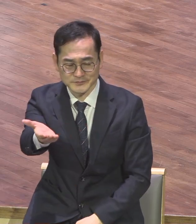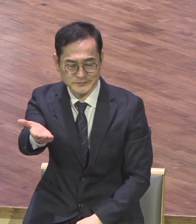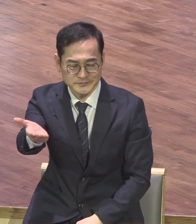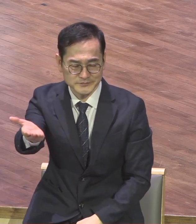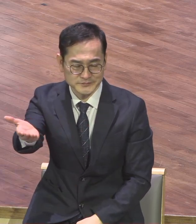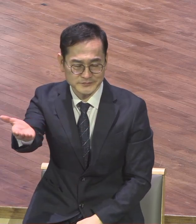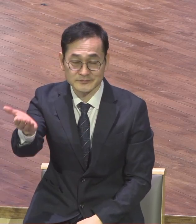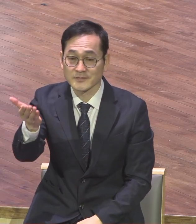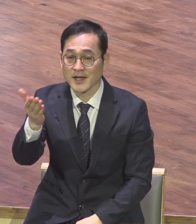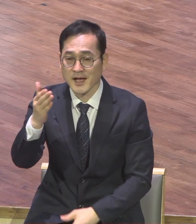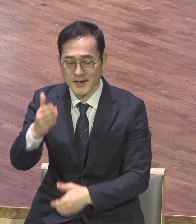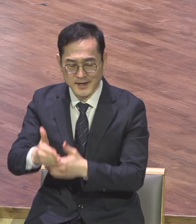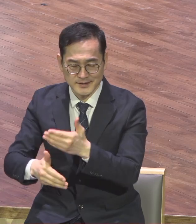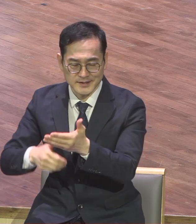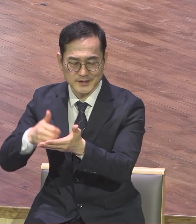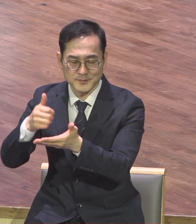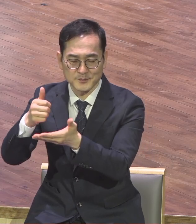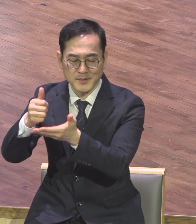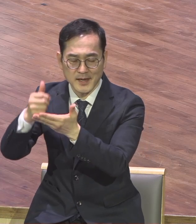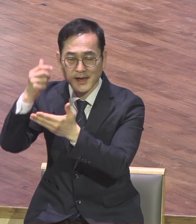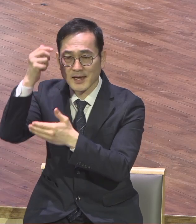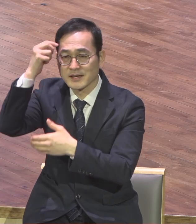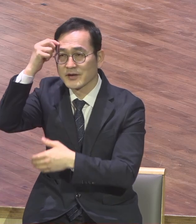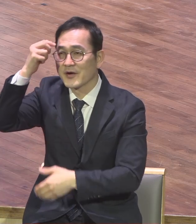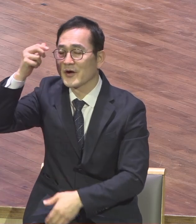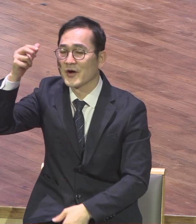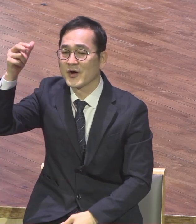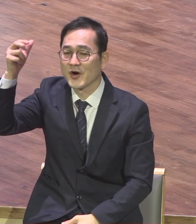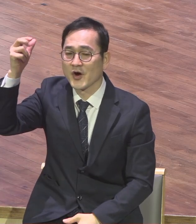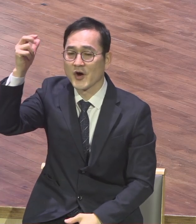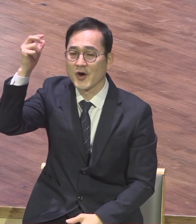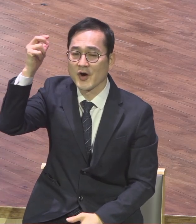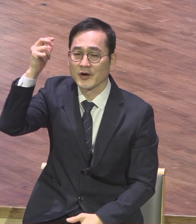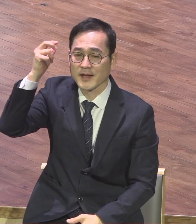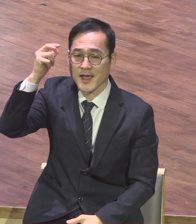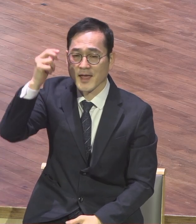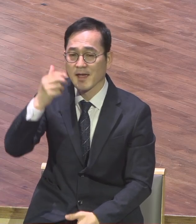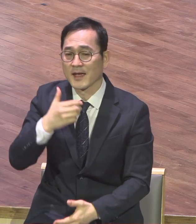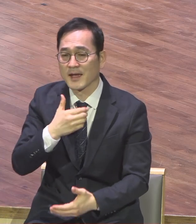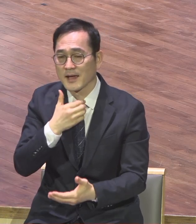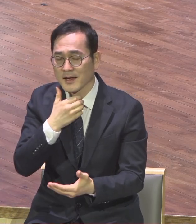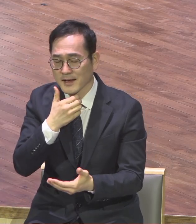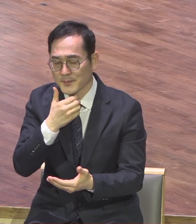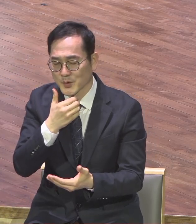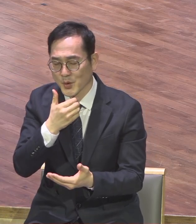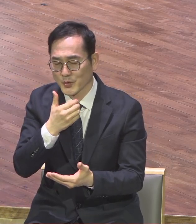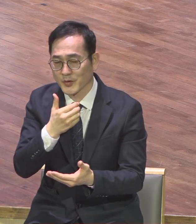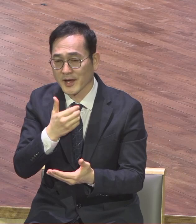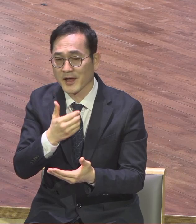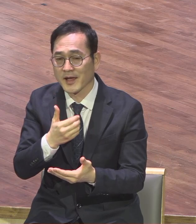저를 활리된 영원의 강독된